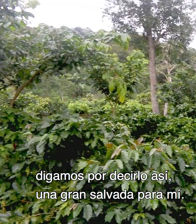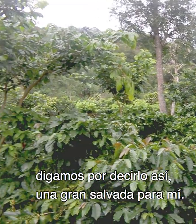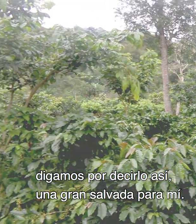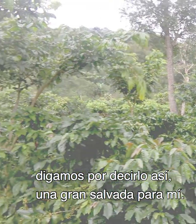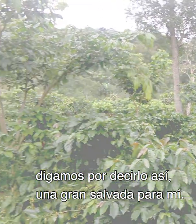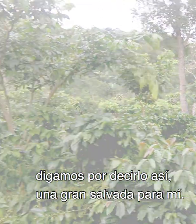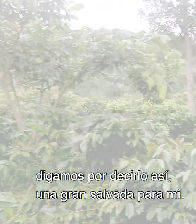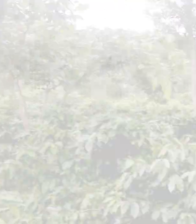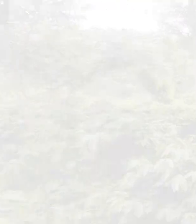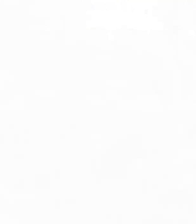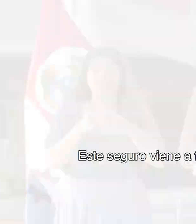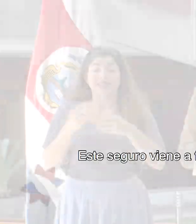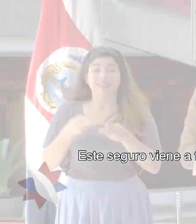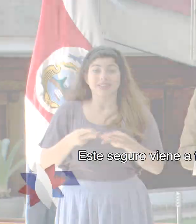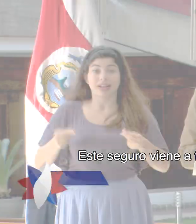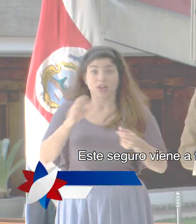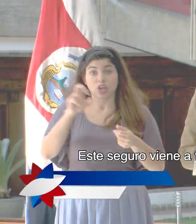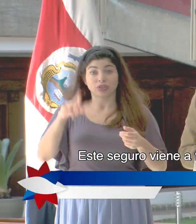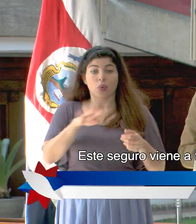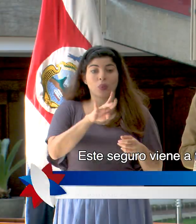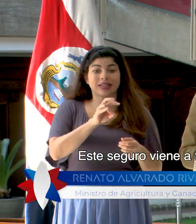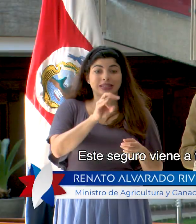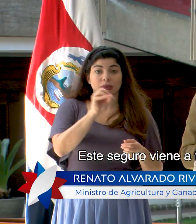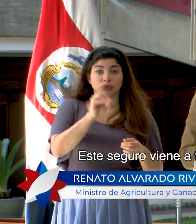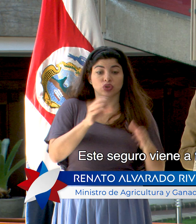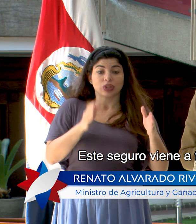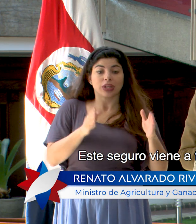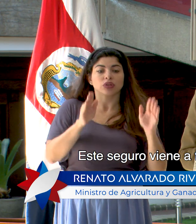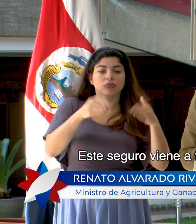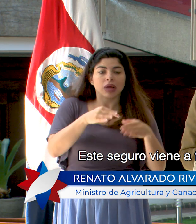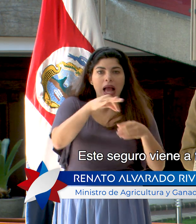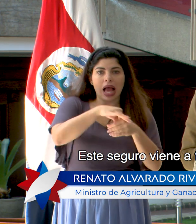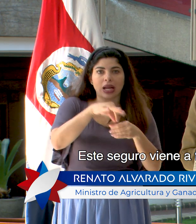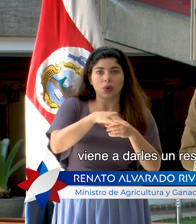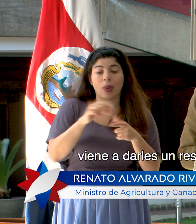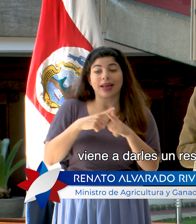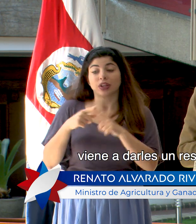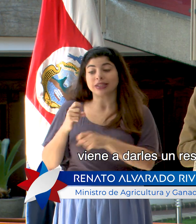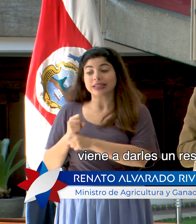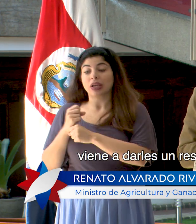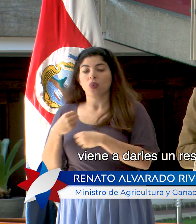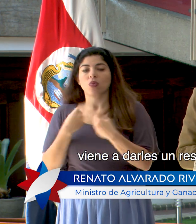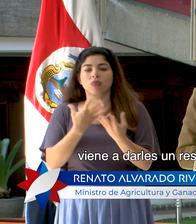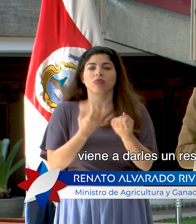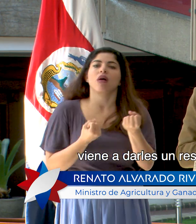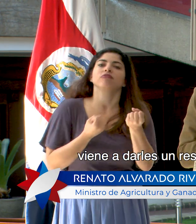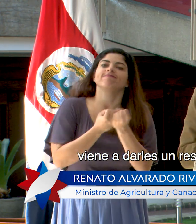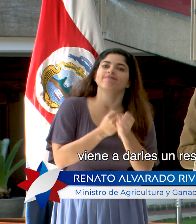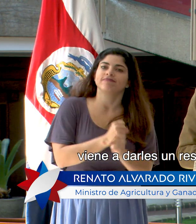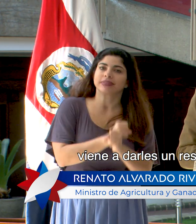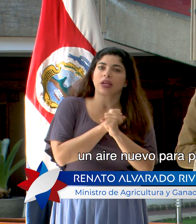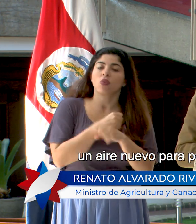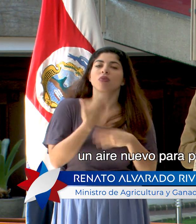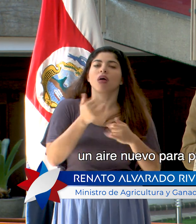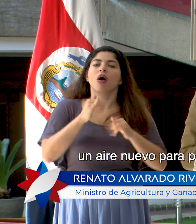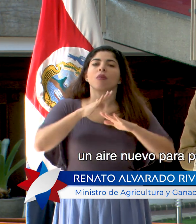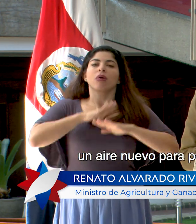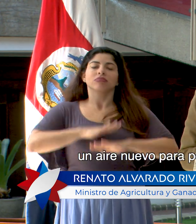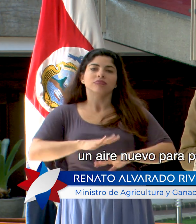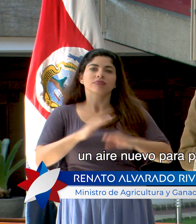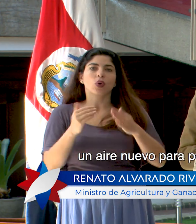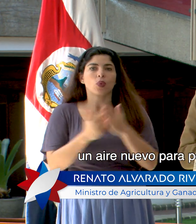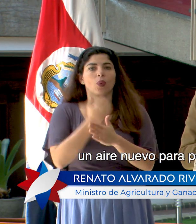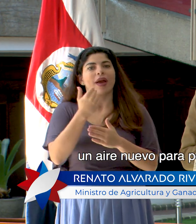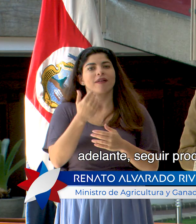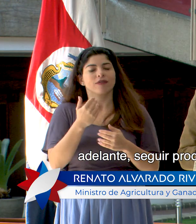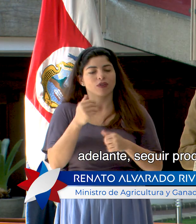así, una gran salvada para mí. Este seguro viene a fortalecer a los agricultores, viene a darles un respiro, un aire nuevo